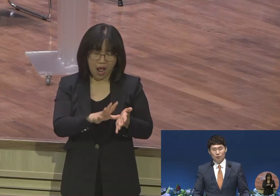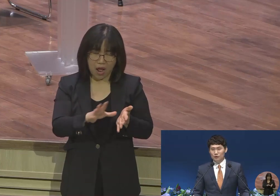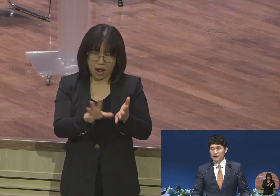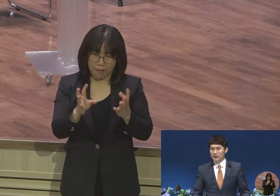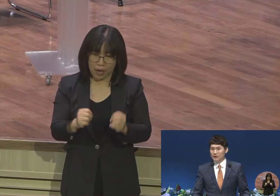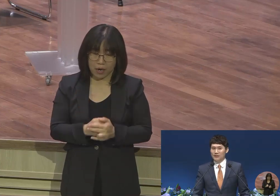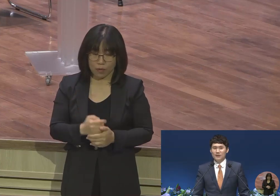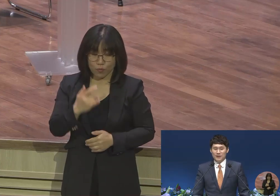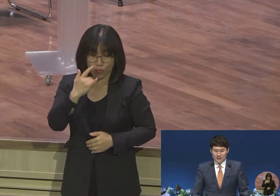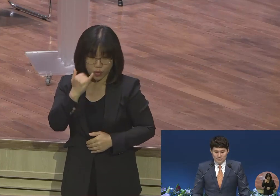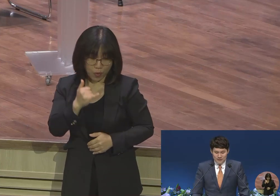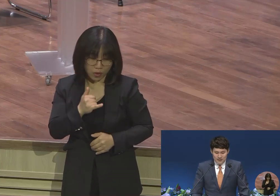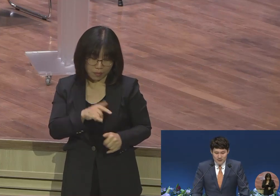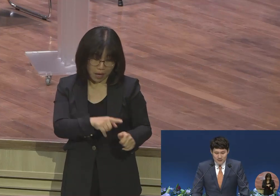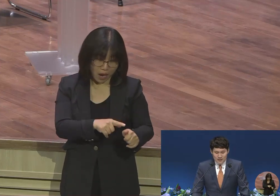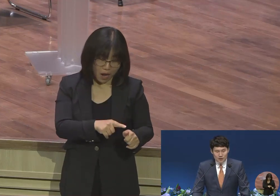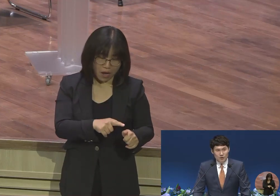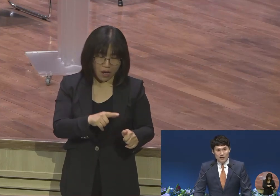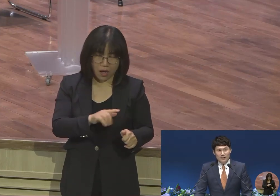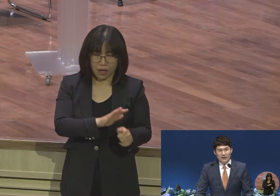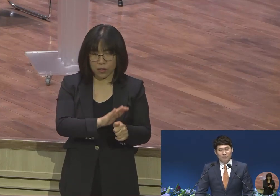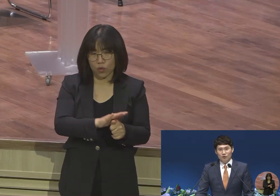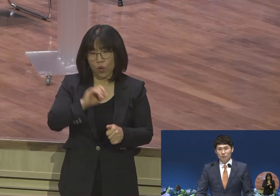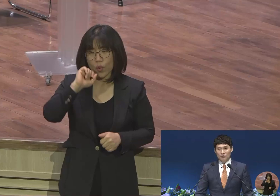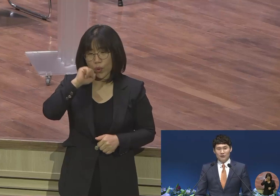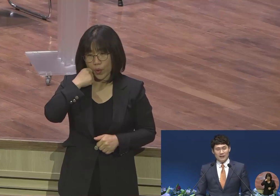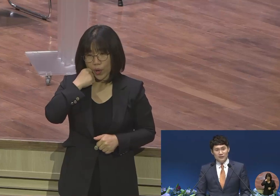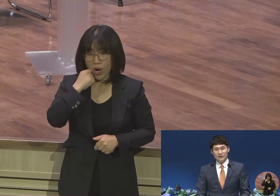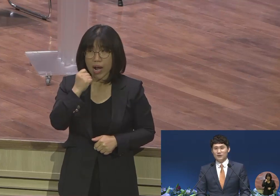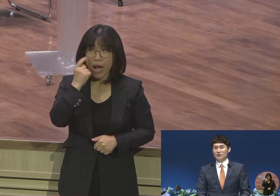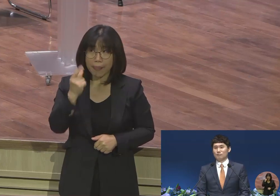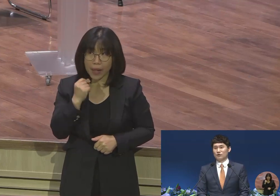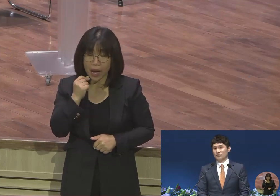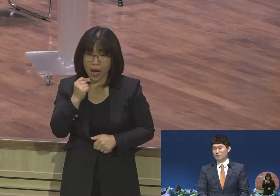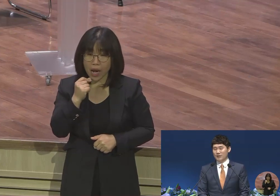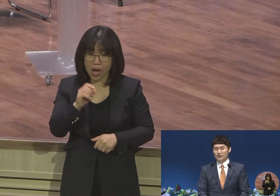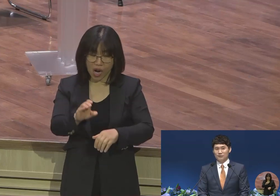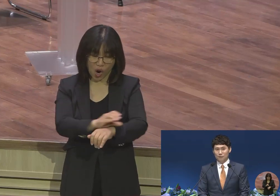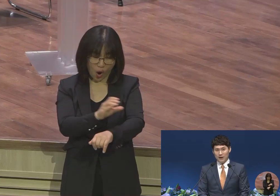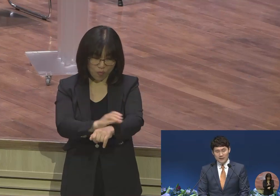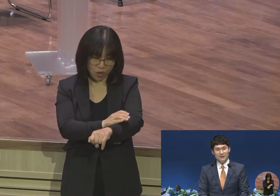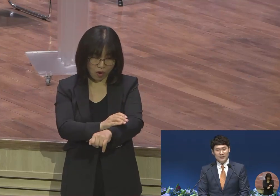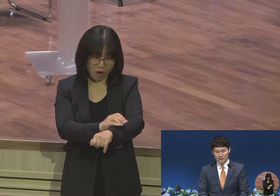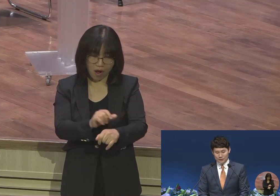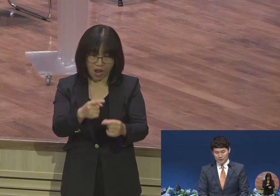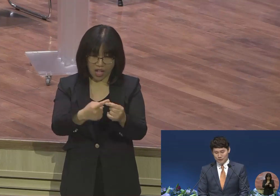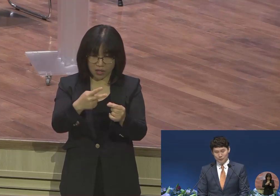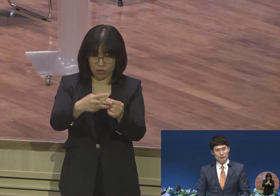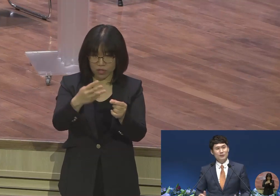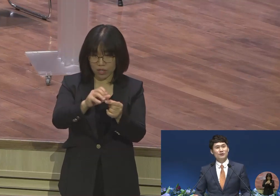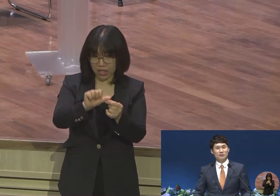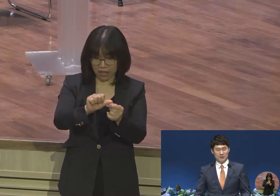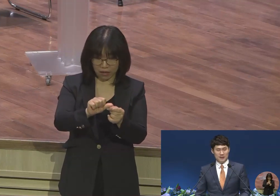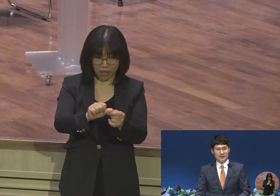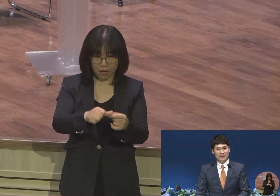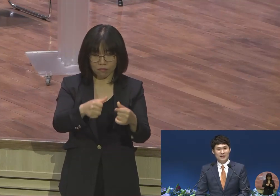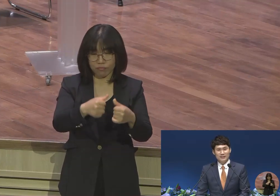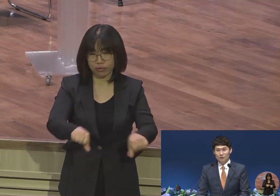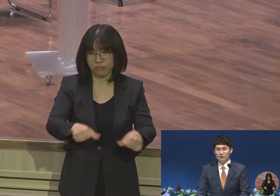도저히 제어가 안 될 만큼 심지어 한 달에 컴퓨터 다섯 대를 부숴뜨릴 만큼 박살을 내는 거죠 그럼 또 사줘야 됩니다 안 사주면